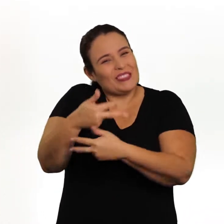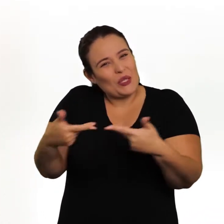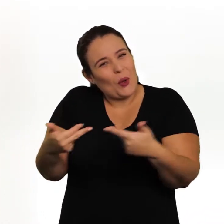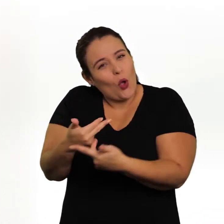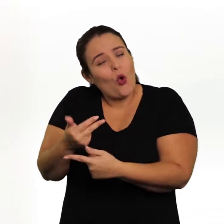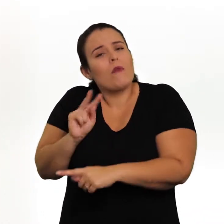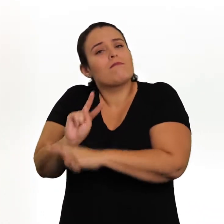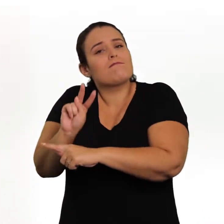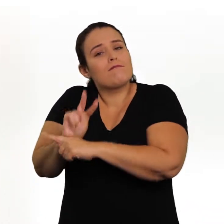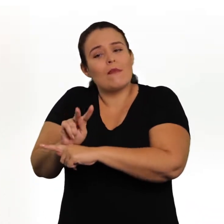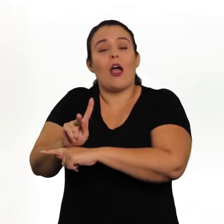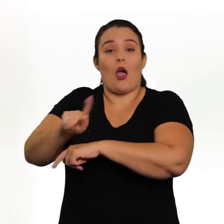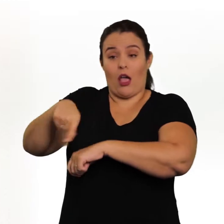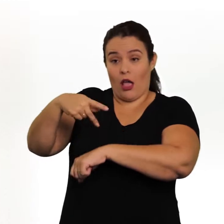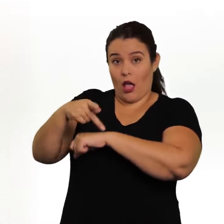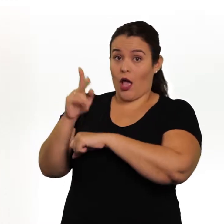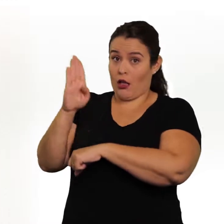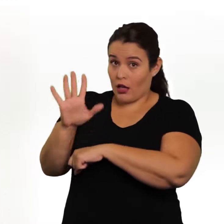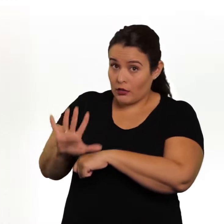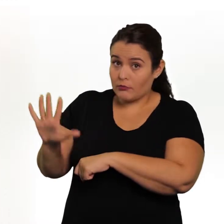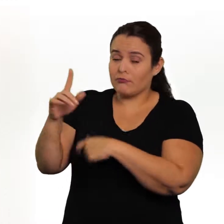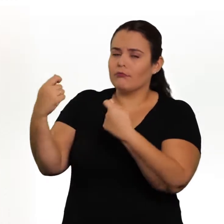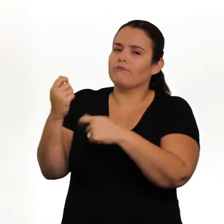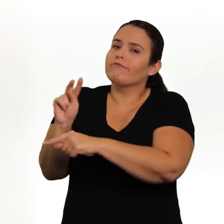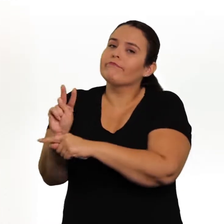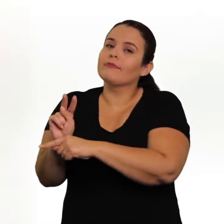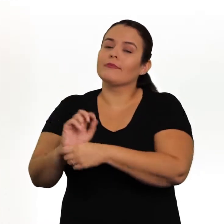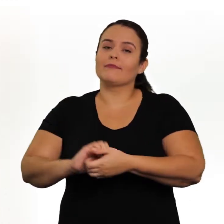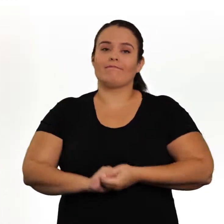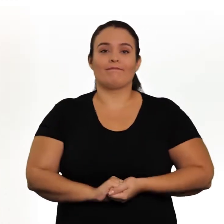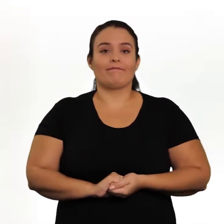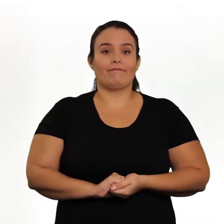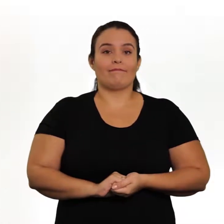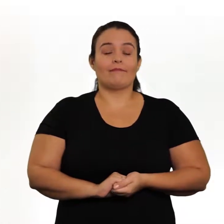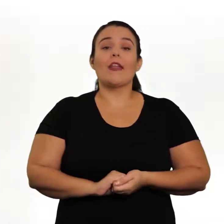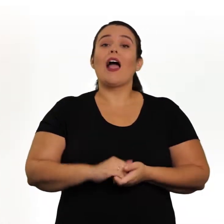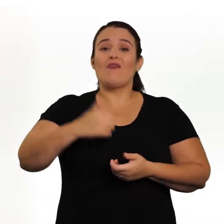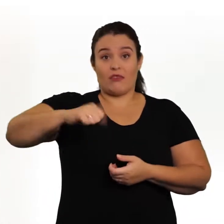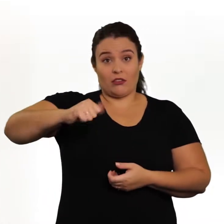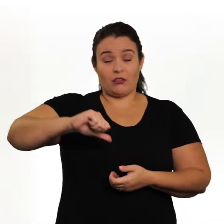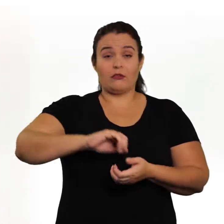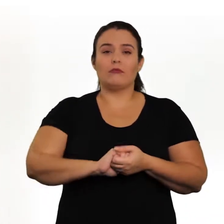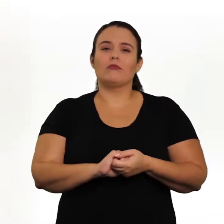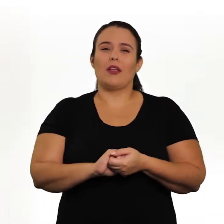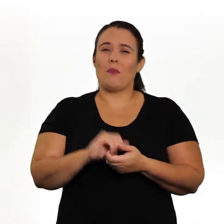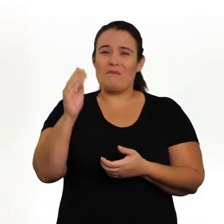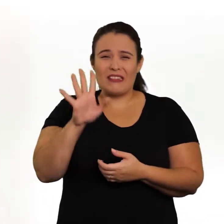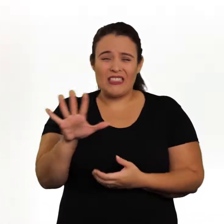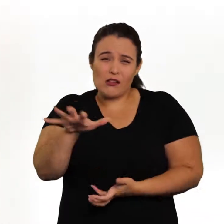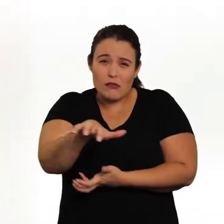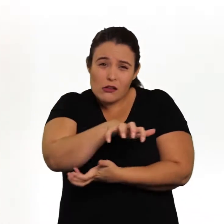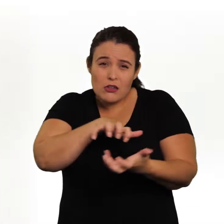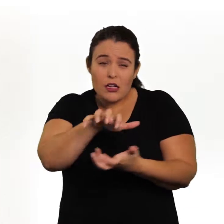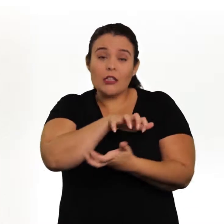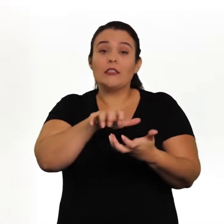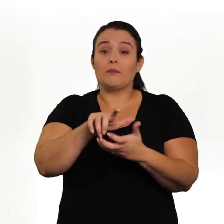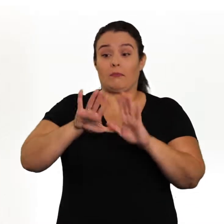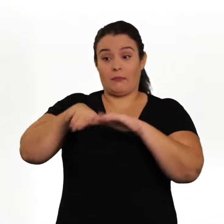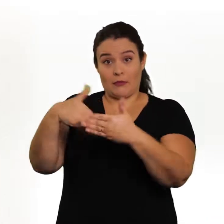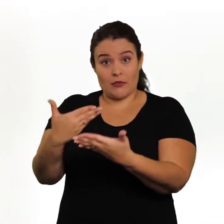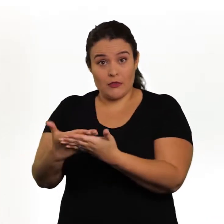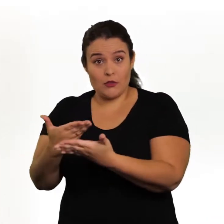apoio técnico da União para tanto. Avaliação. Desde o agravamento da crise política no país, as diretrizes que marcam a